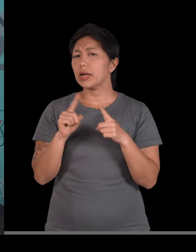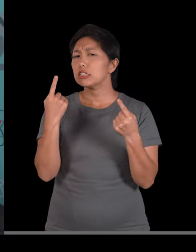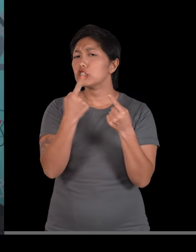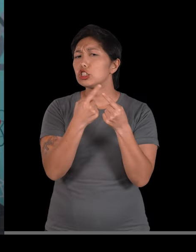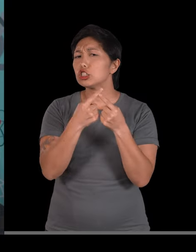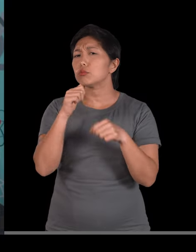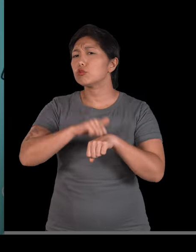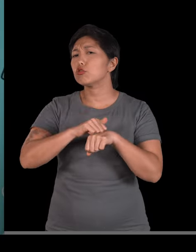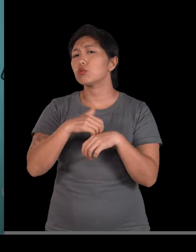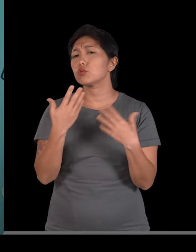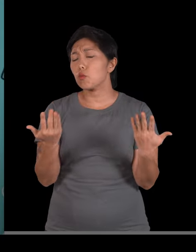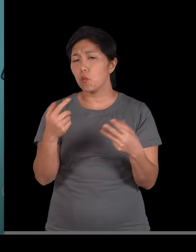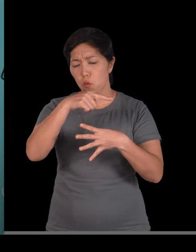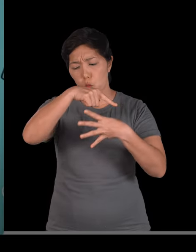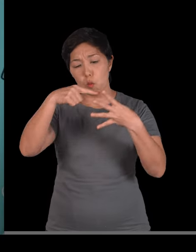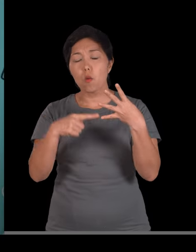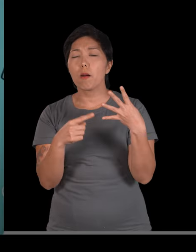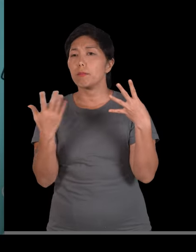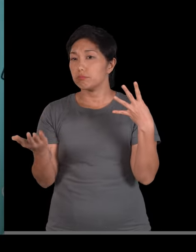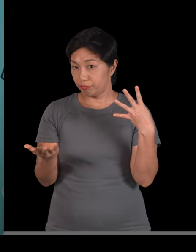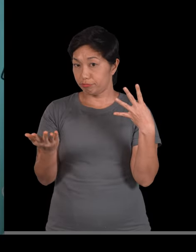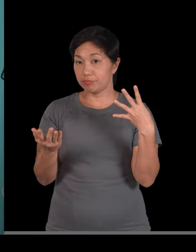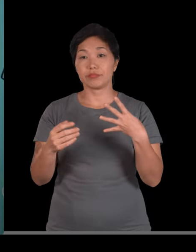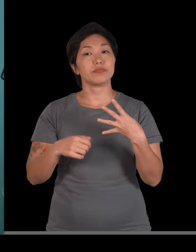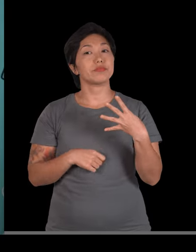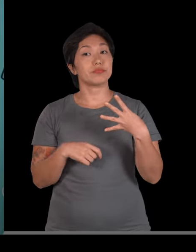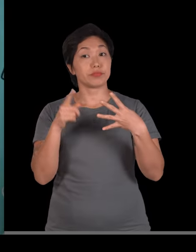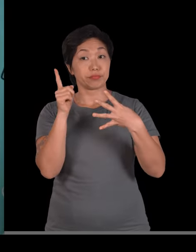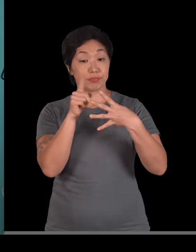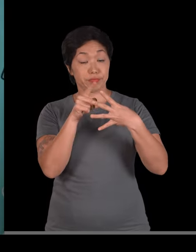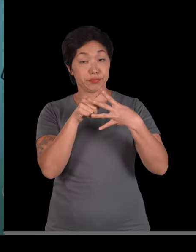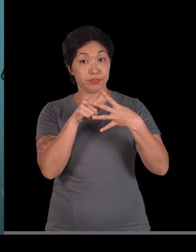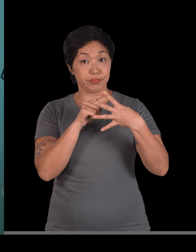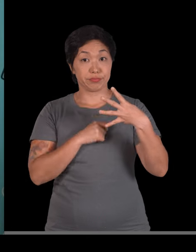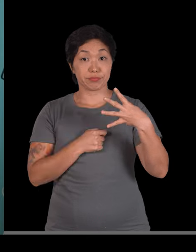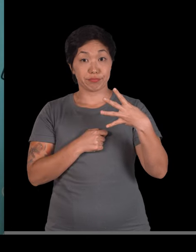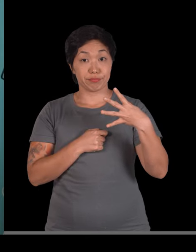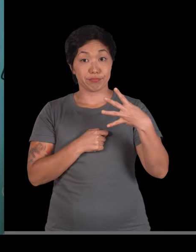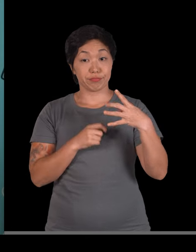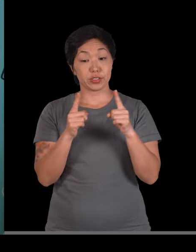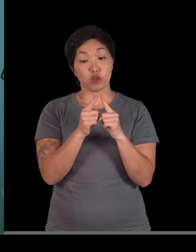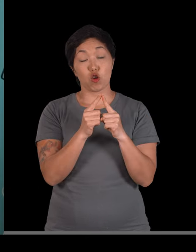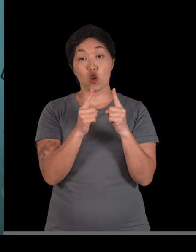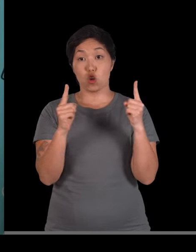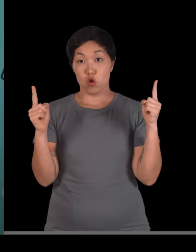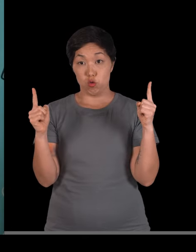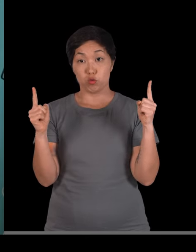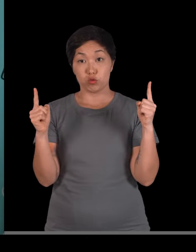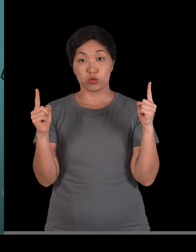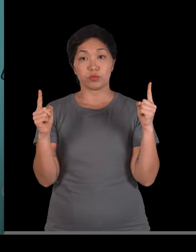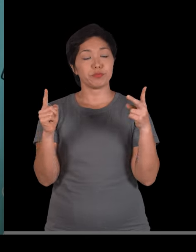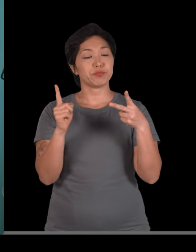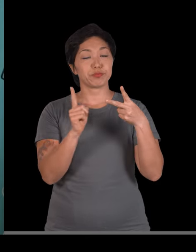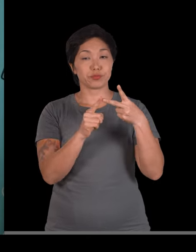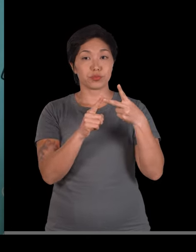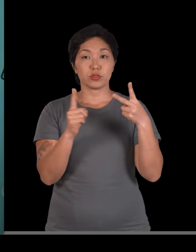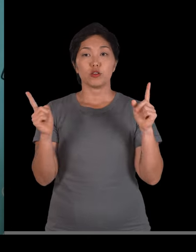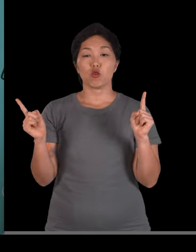ossos nós temos? Nós temos quatro tipos de ossos. Vou listar aqui pra você. Ossos longos, ossos